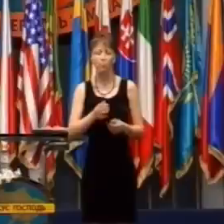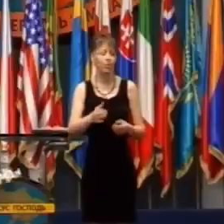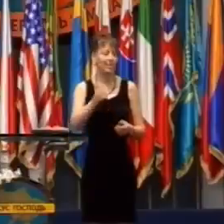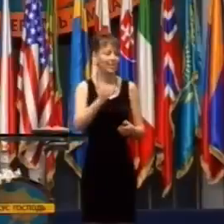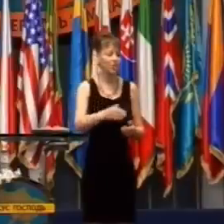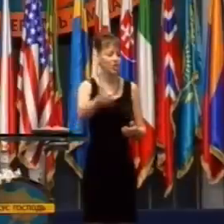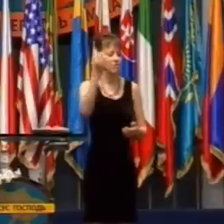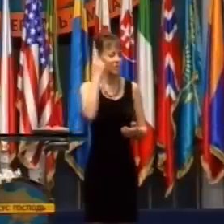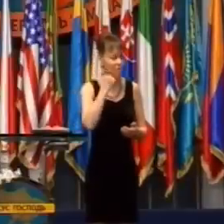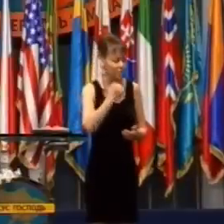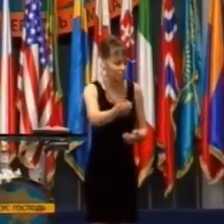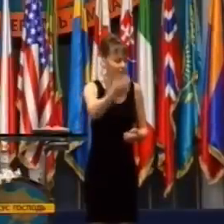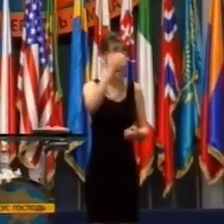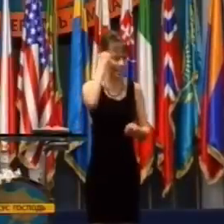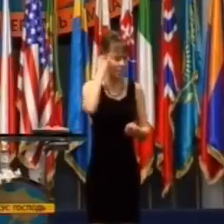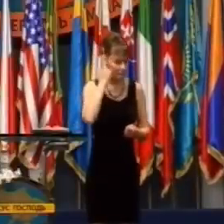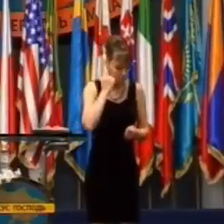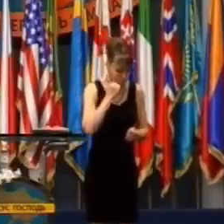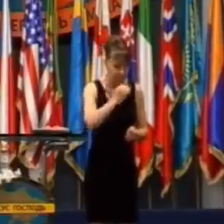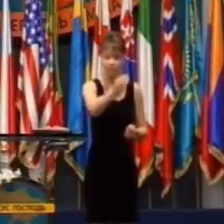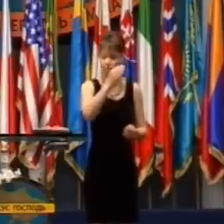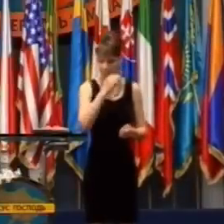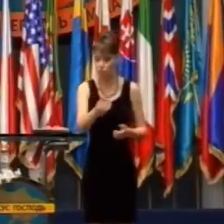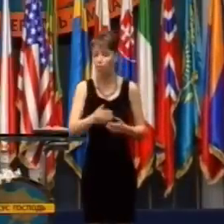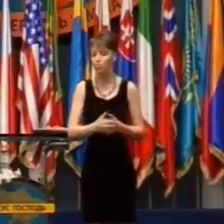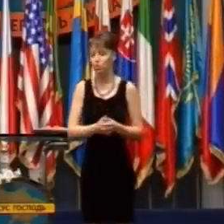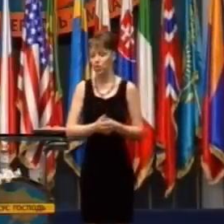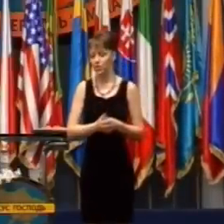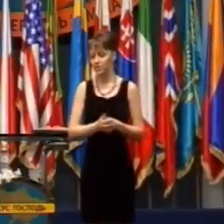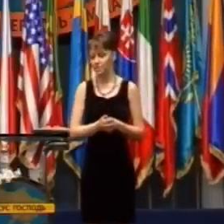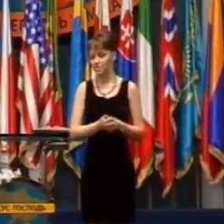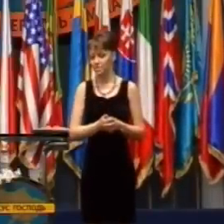A tak jednoducho začni hovoriť Božie slova.